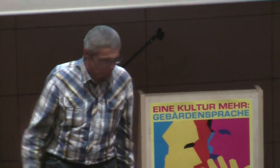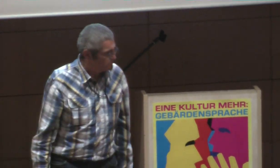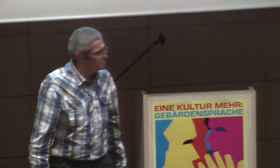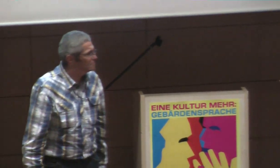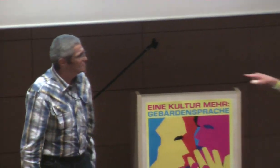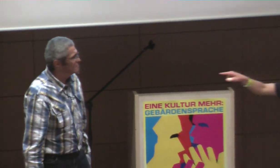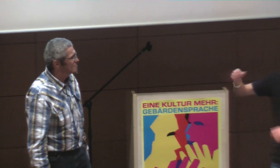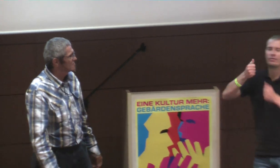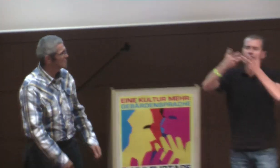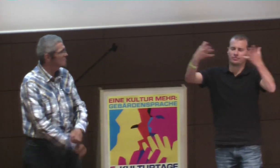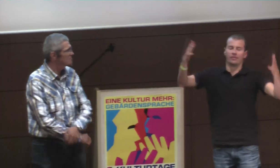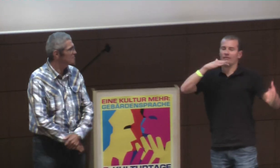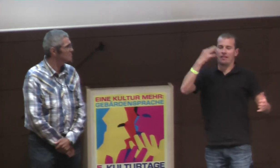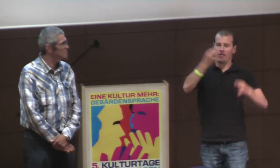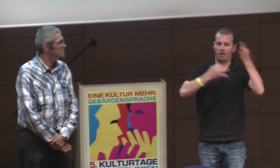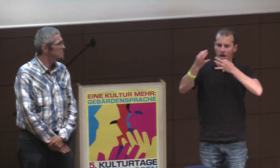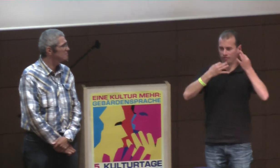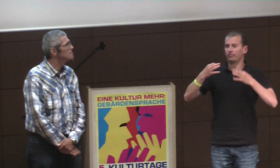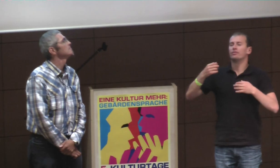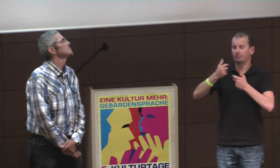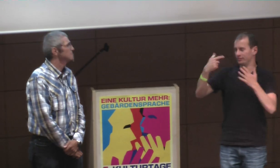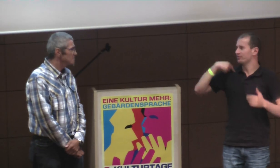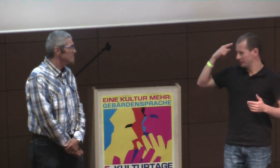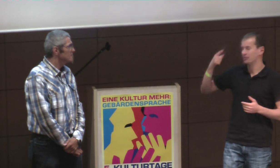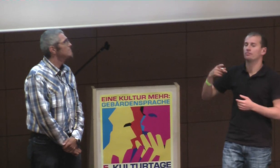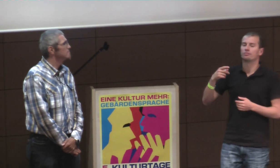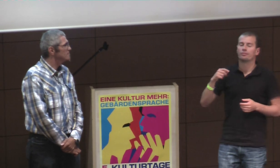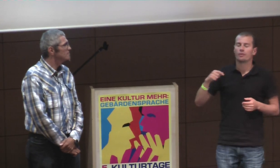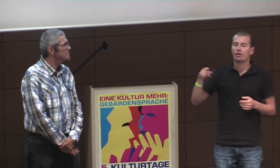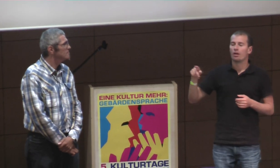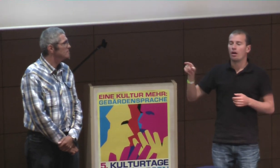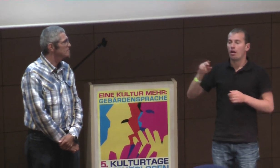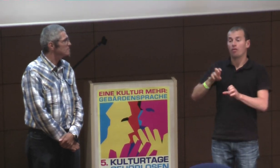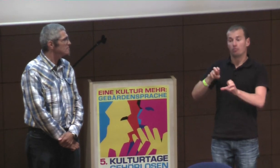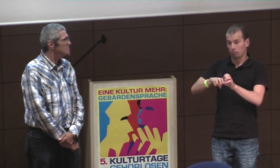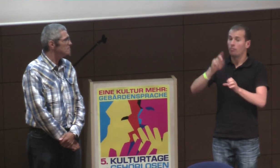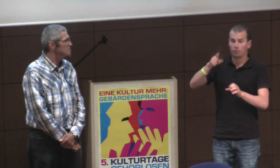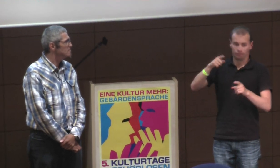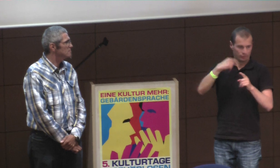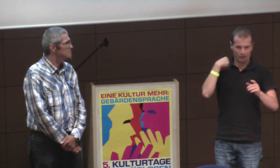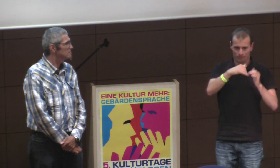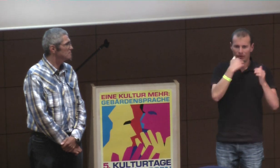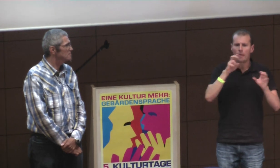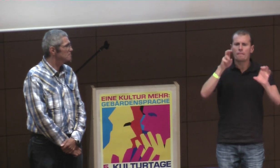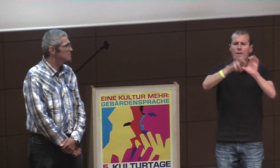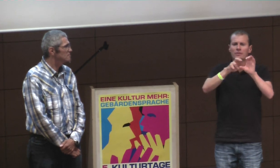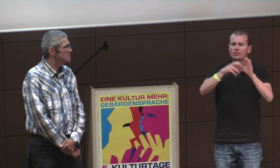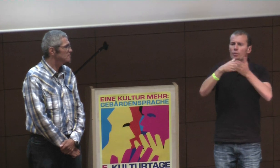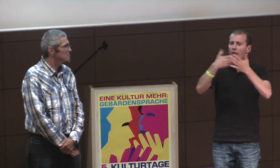und, äh, und, äh, gleich ein Widerstand entsteht. Ja, die Frage wird auch relativ oft gestellt, in den Dolmetscher, also, wie